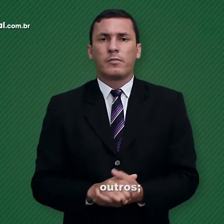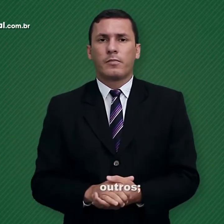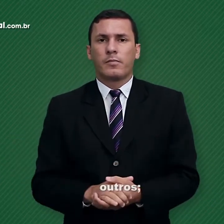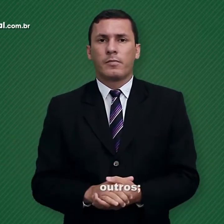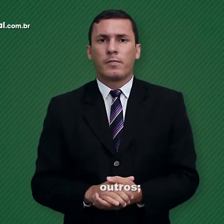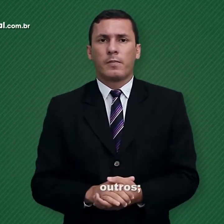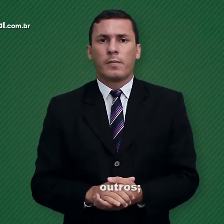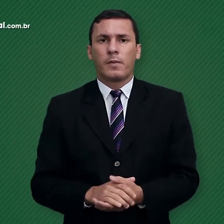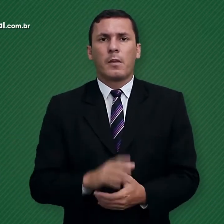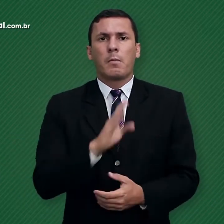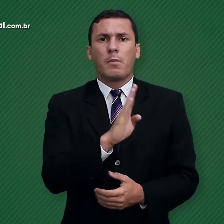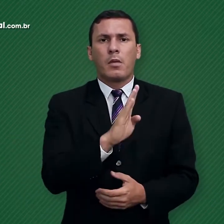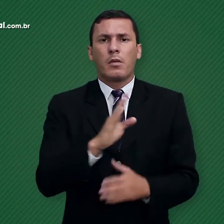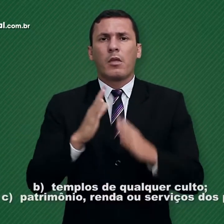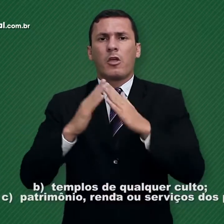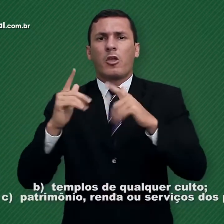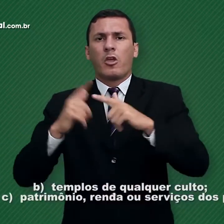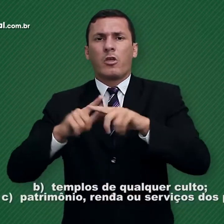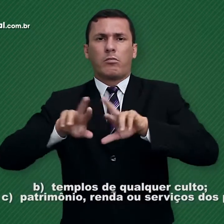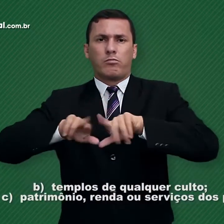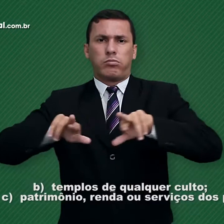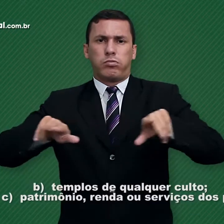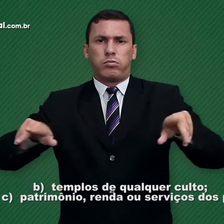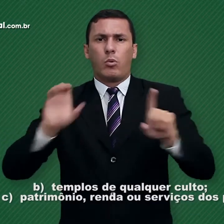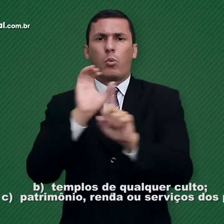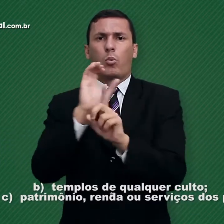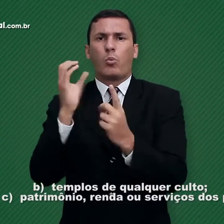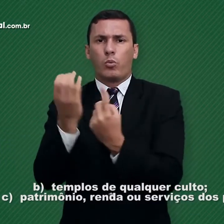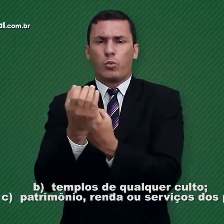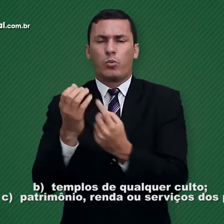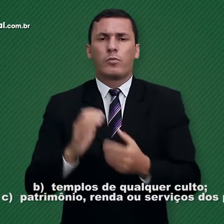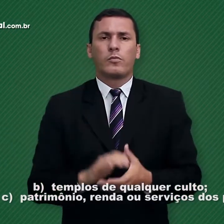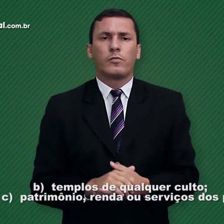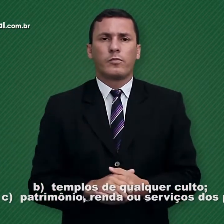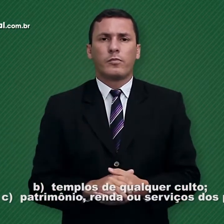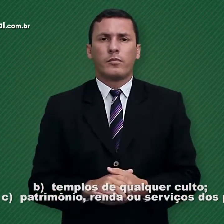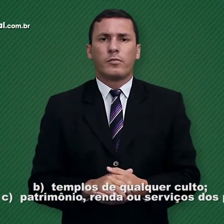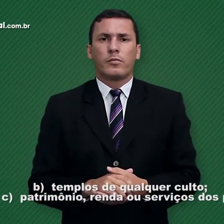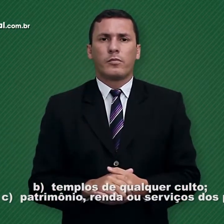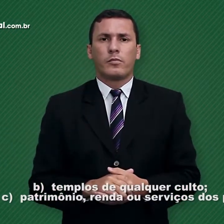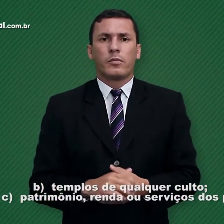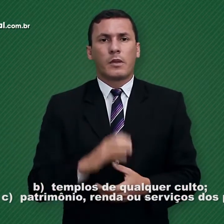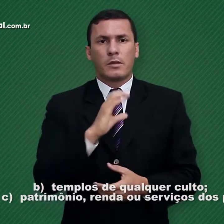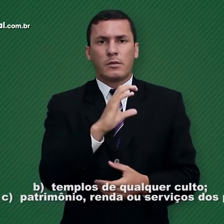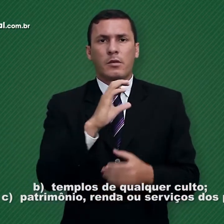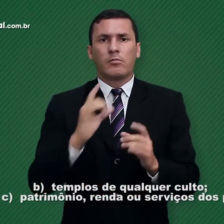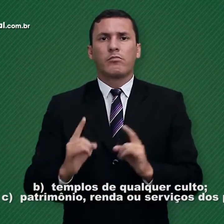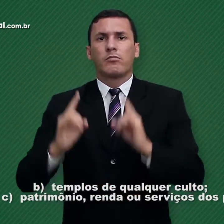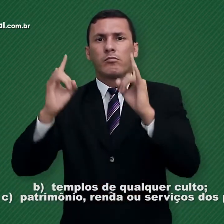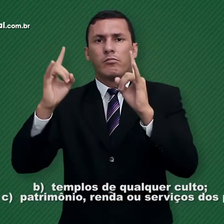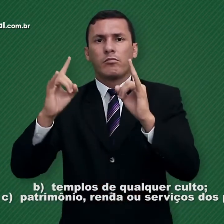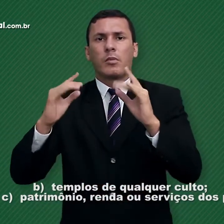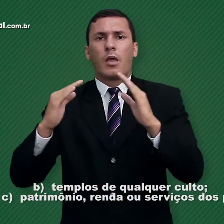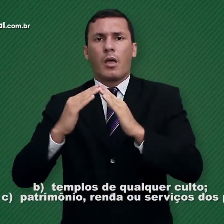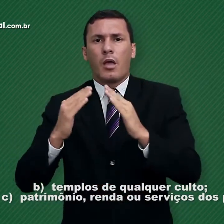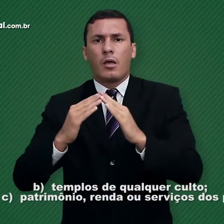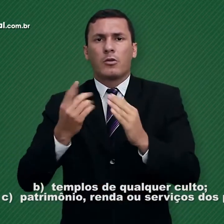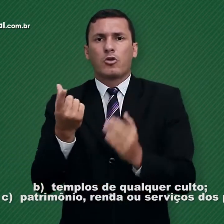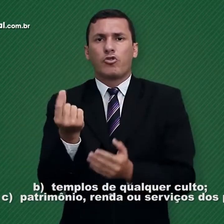b. Templos de qualquer culto c. Patrimônio, renda ou